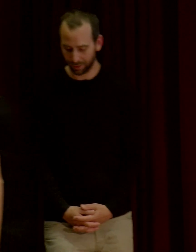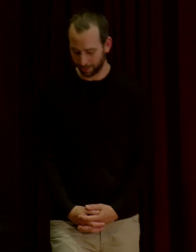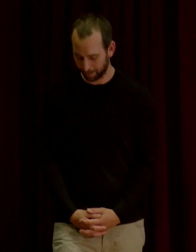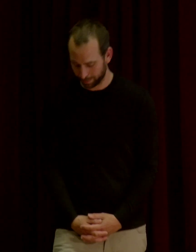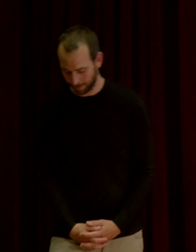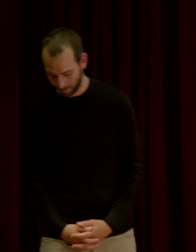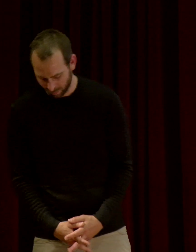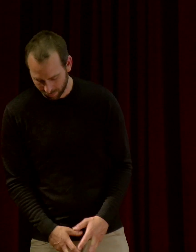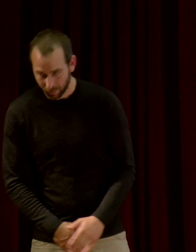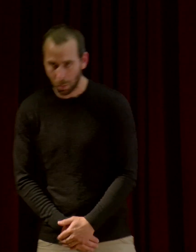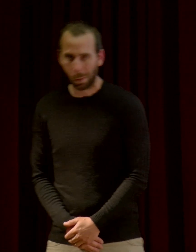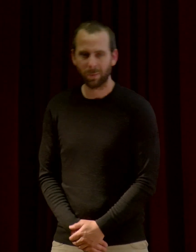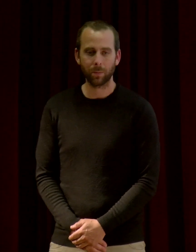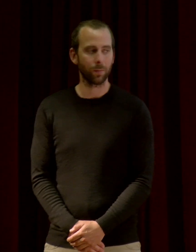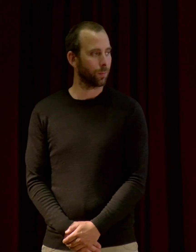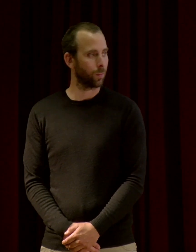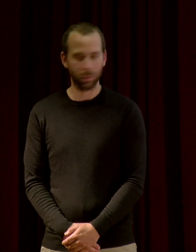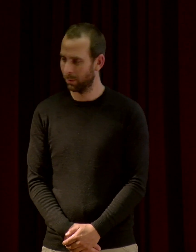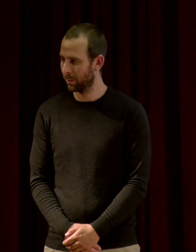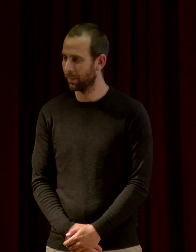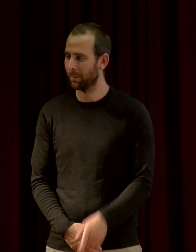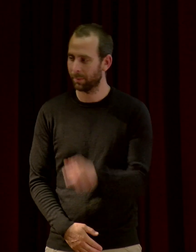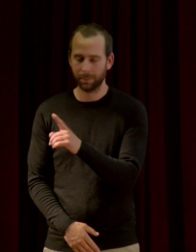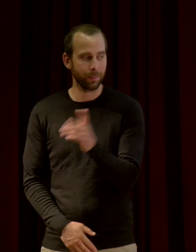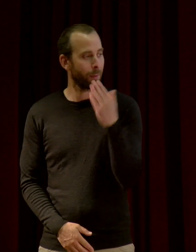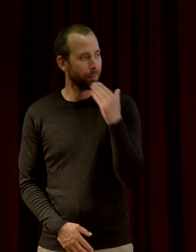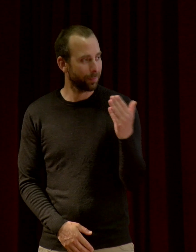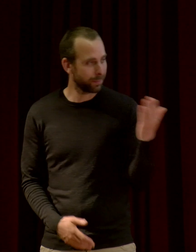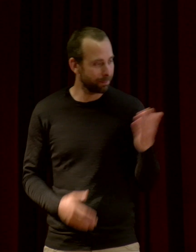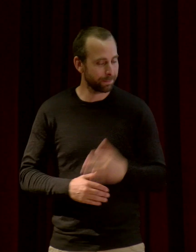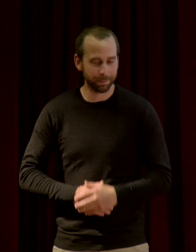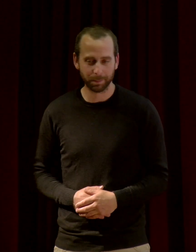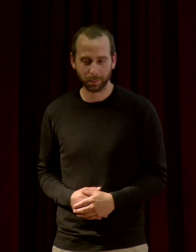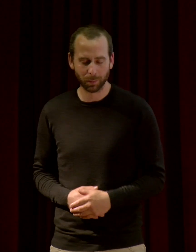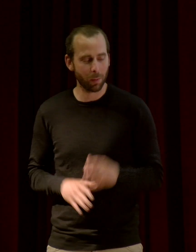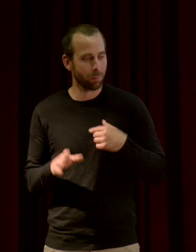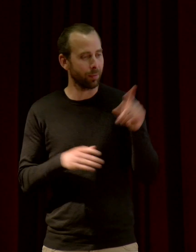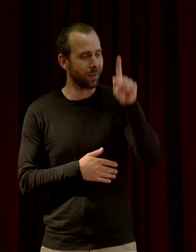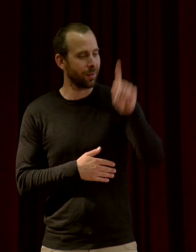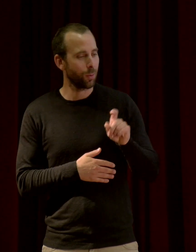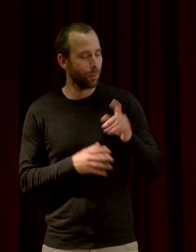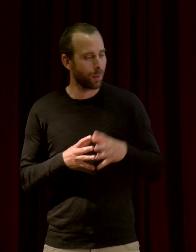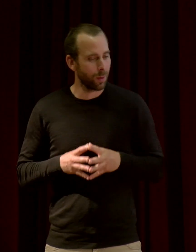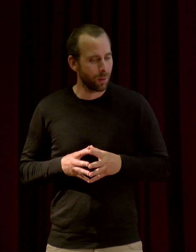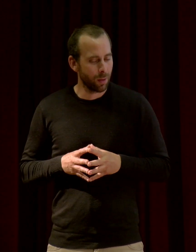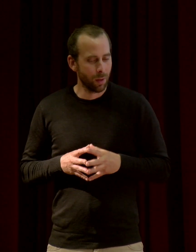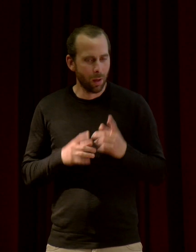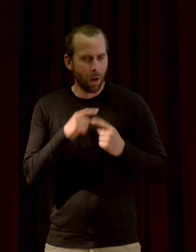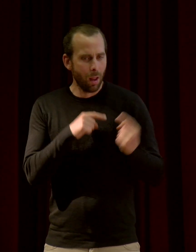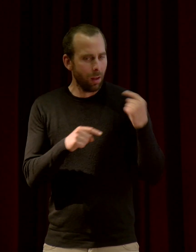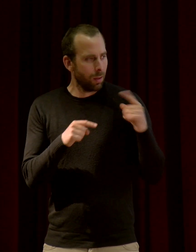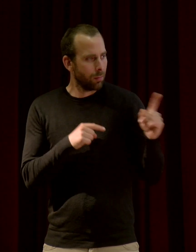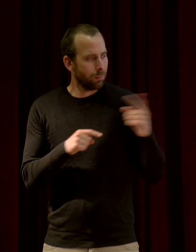Merci pour votre présentation. Je suis là. J'ai juste une petite question. Tout à l'heure, quand vous avez introduit